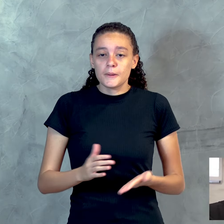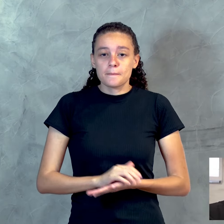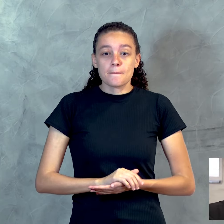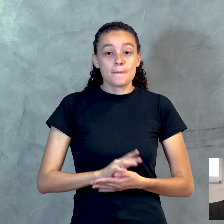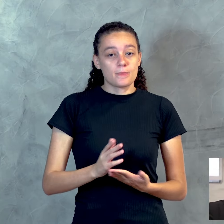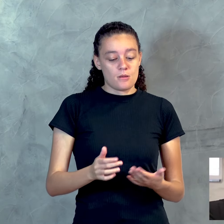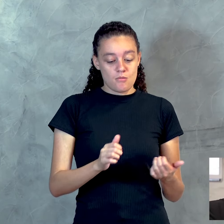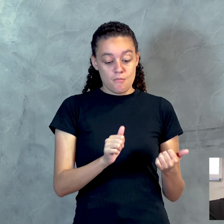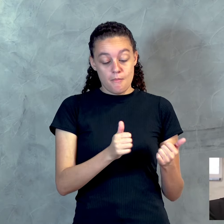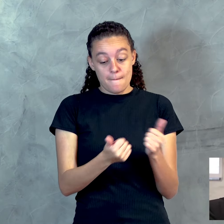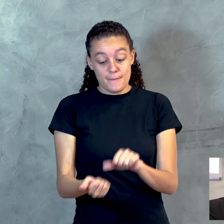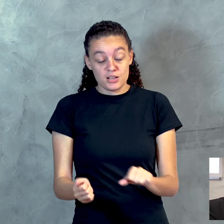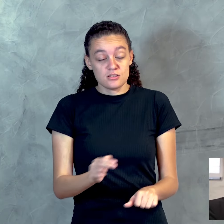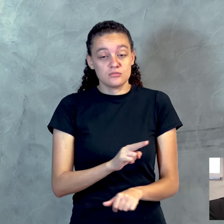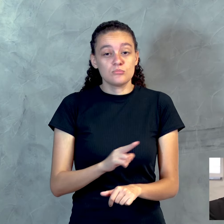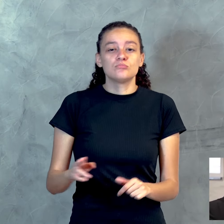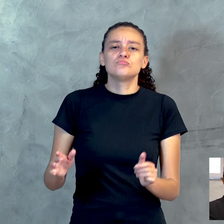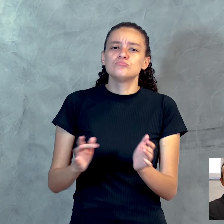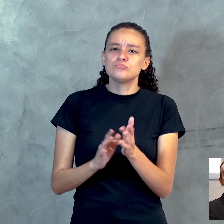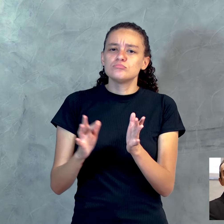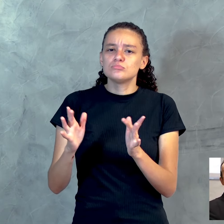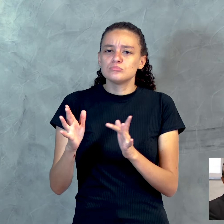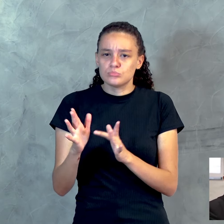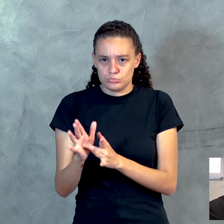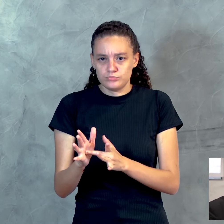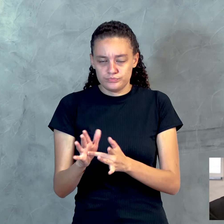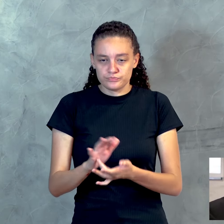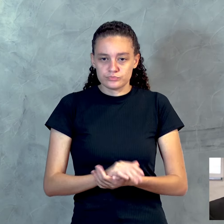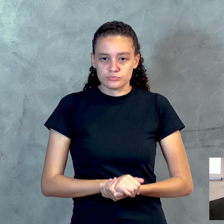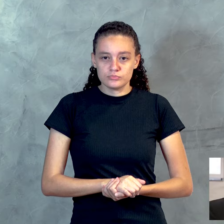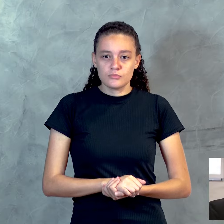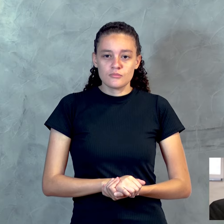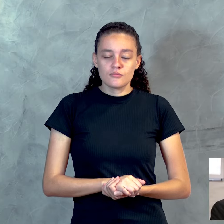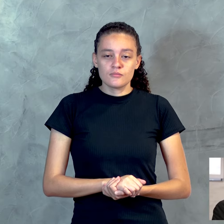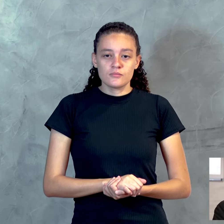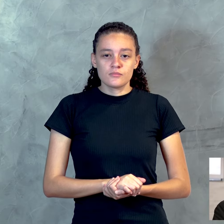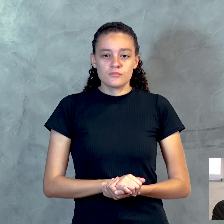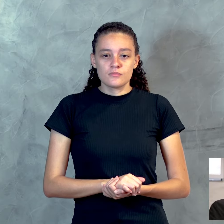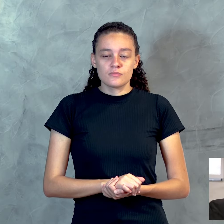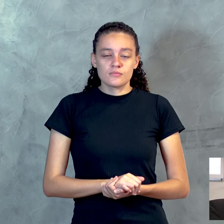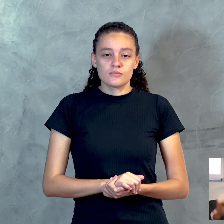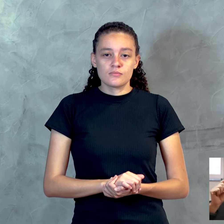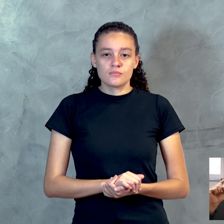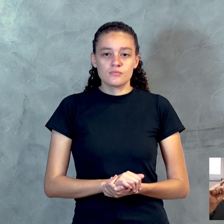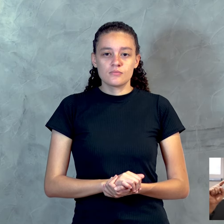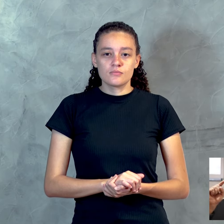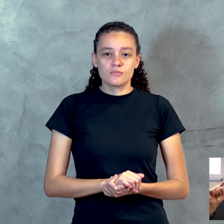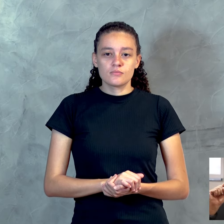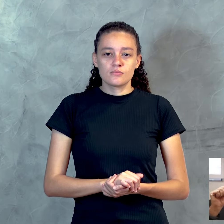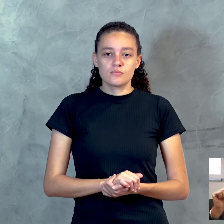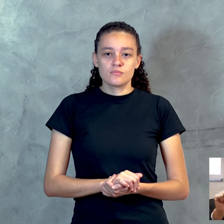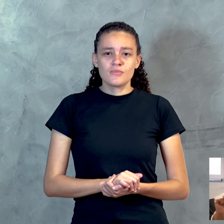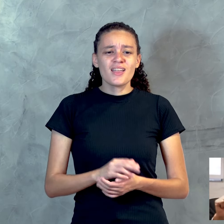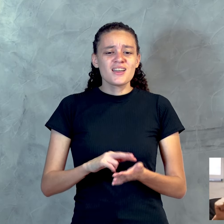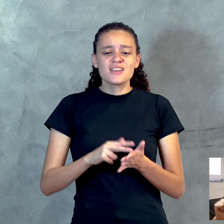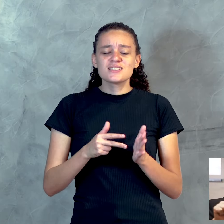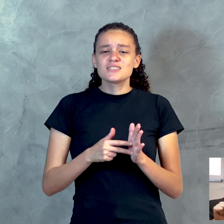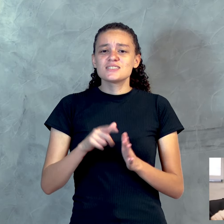no nome do Senhor Jesus Cristo pela imersão, ele é a simbologia